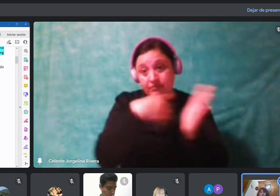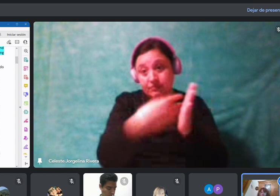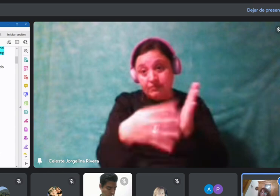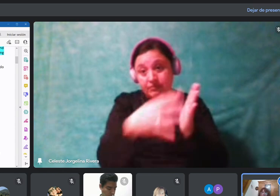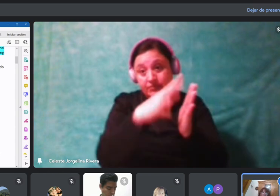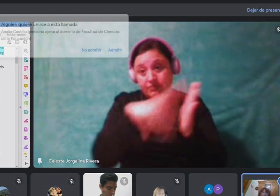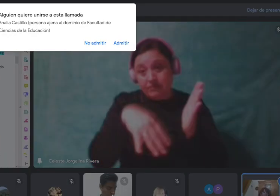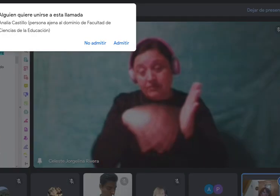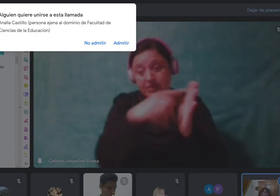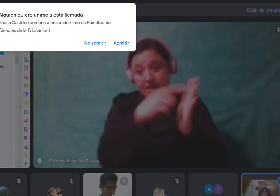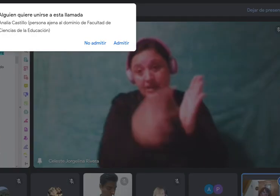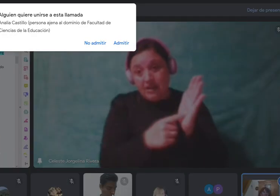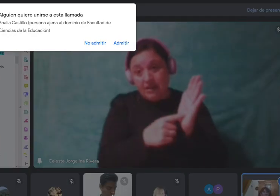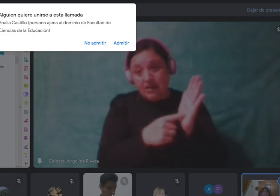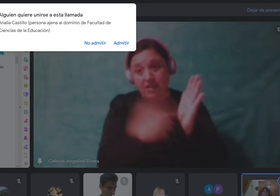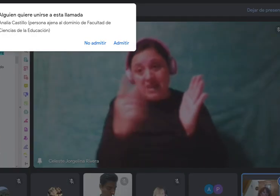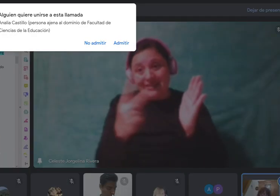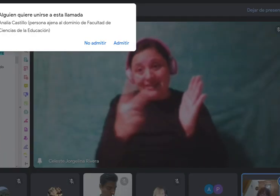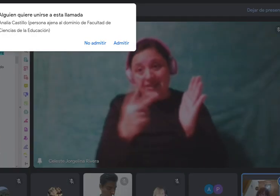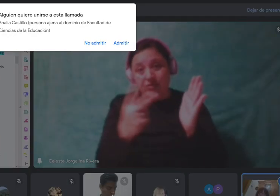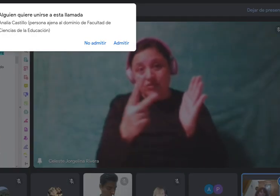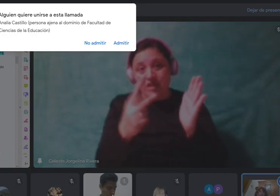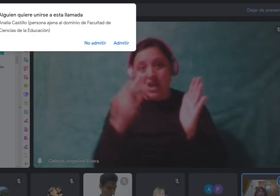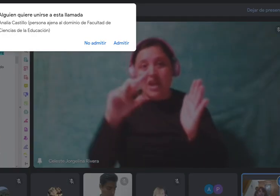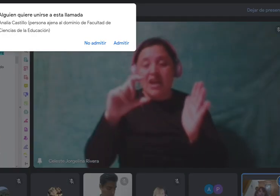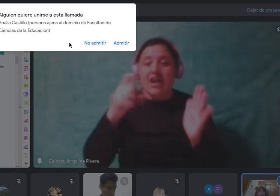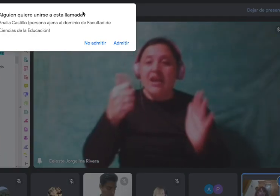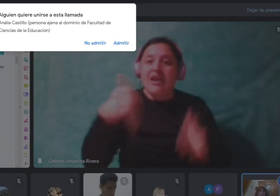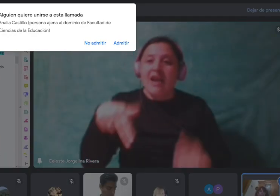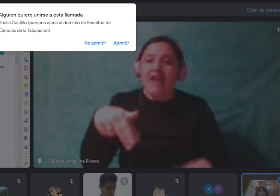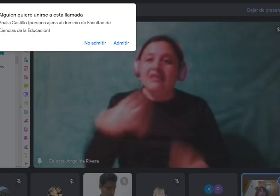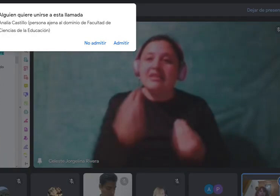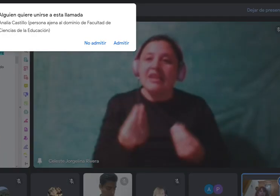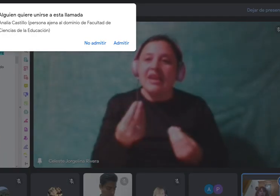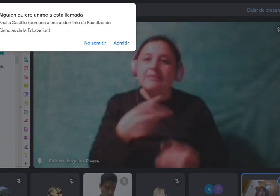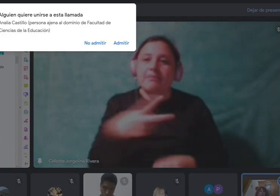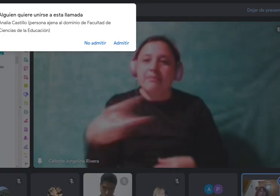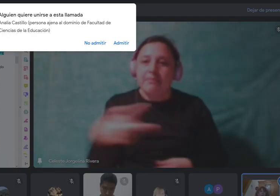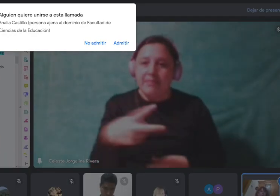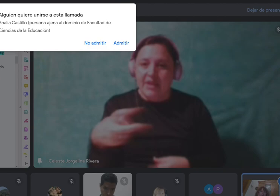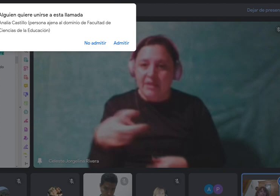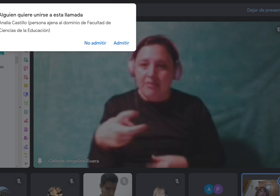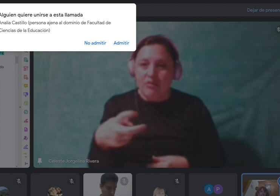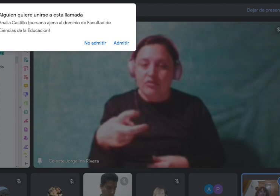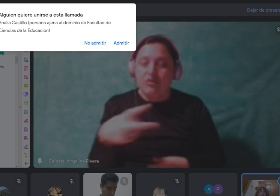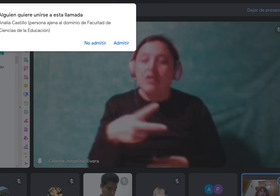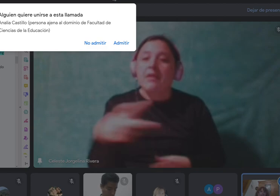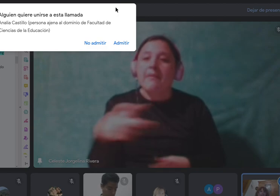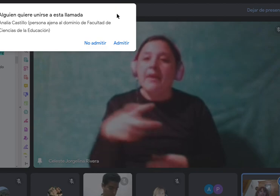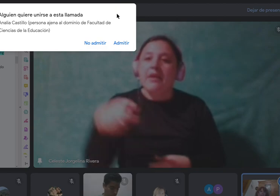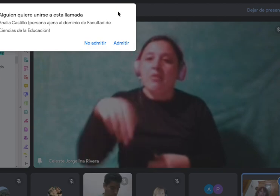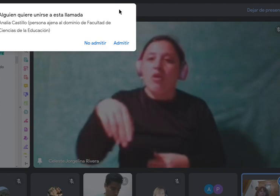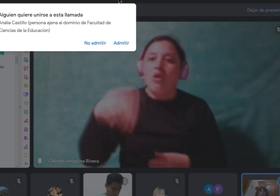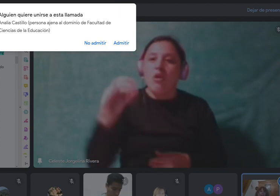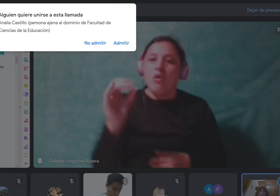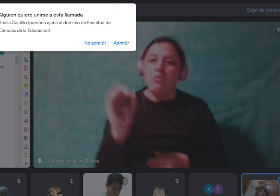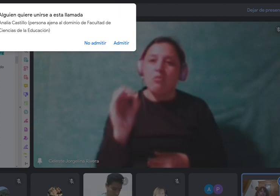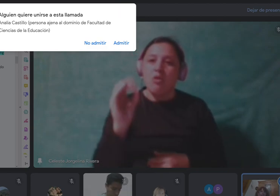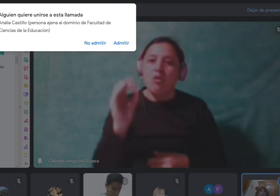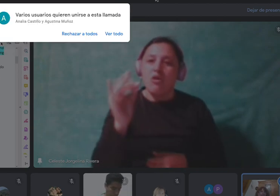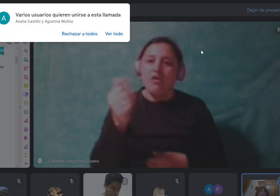categoría de verbos que se llaman verbos modales. ¿Sí? Los verbos modales tienen por